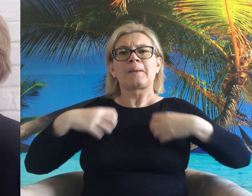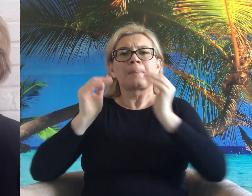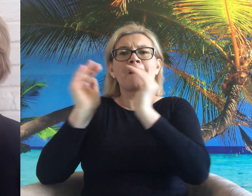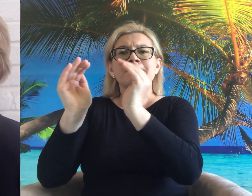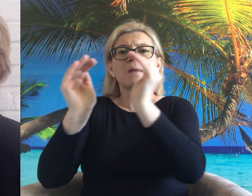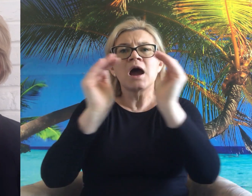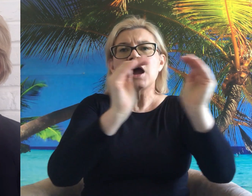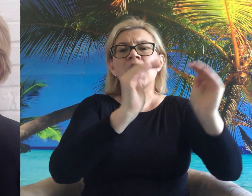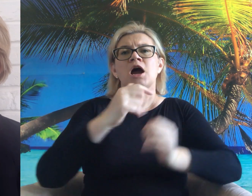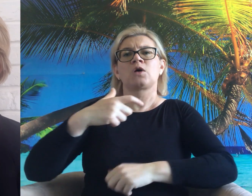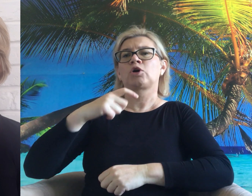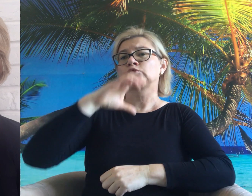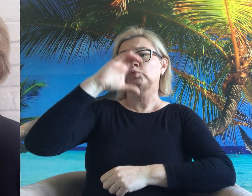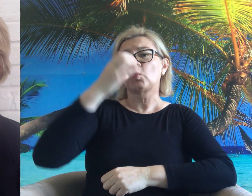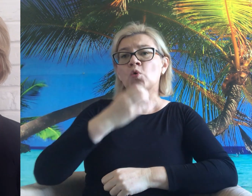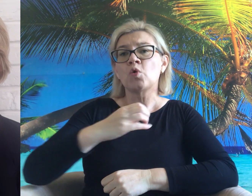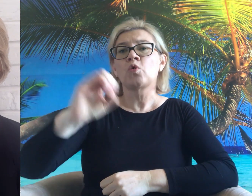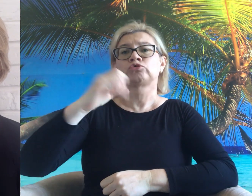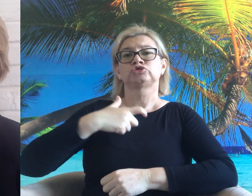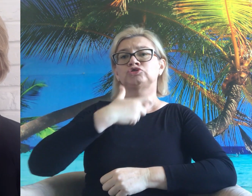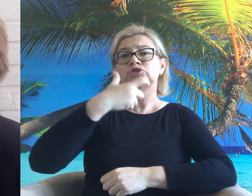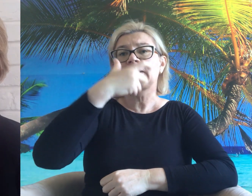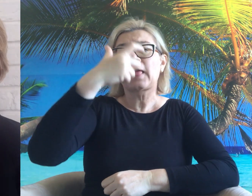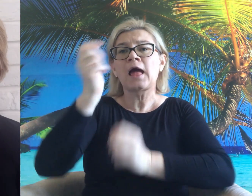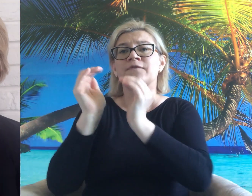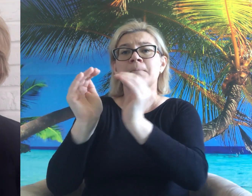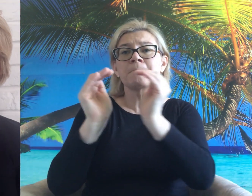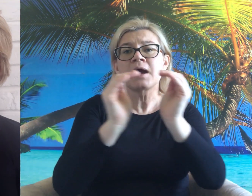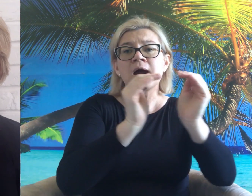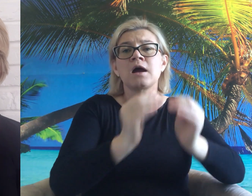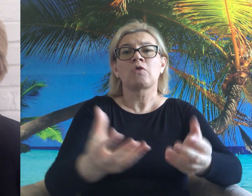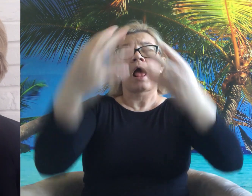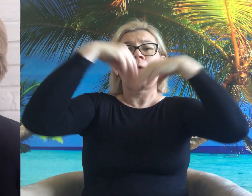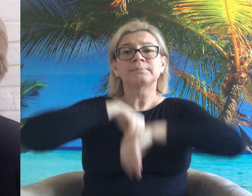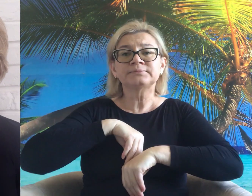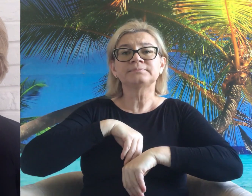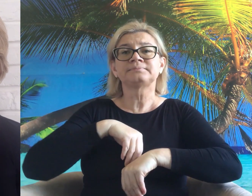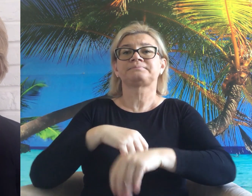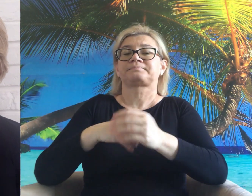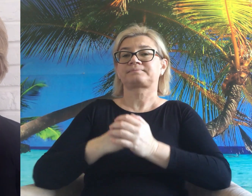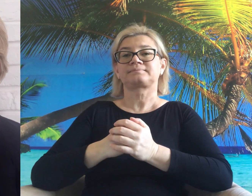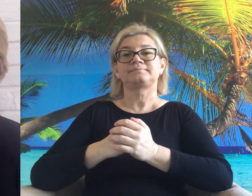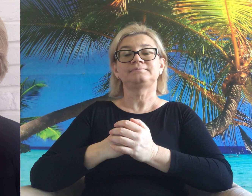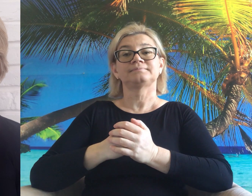zwierzęta takie jak małe słonie albo małe żyrafy.